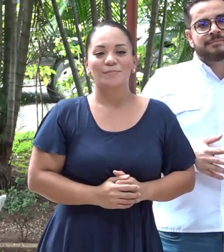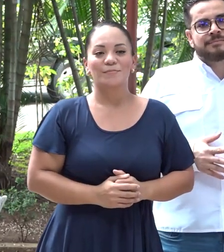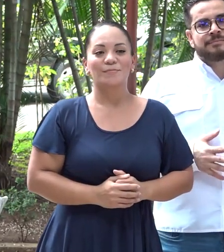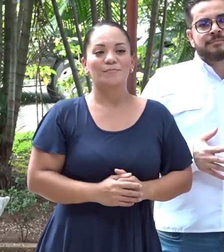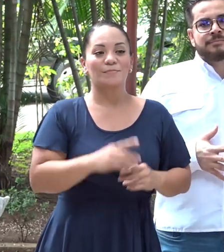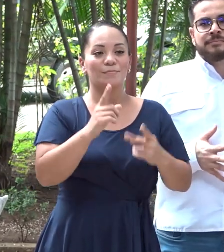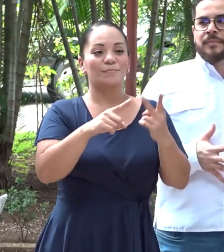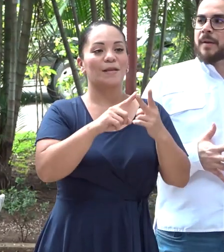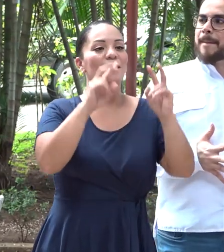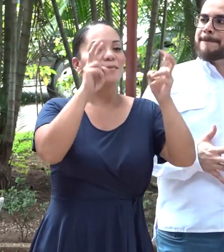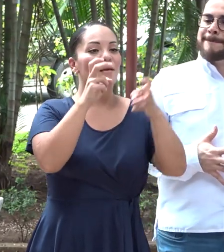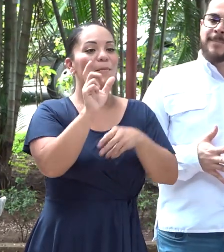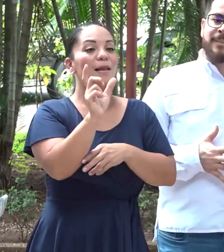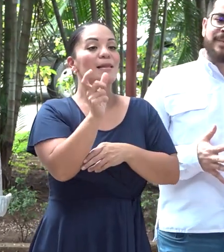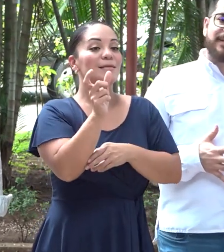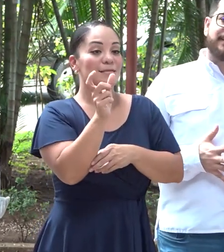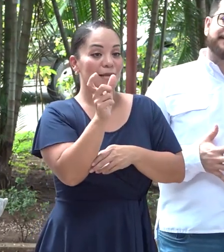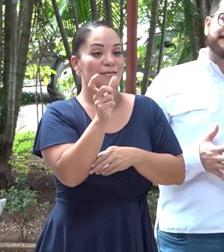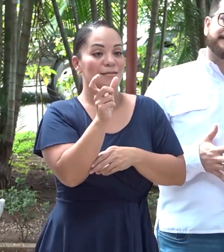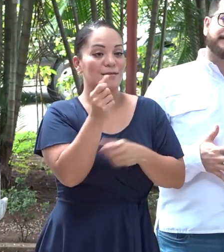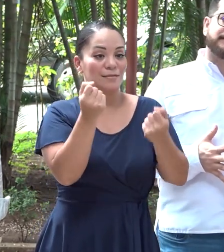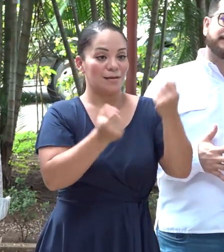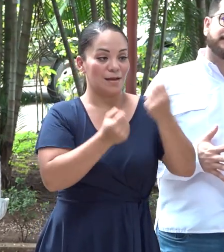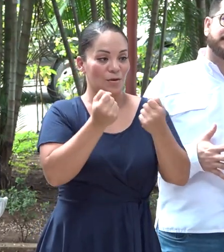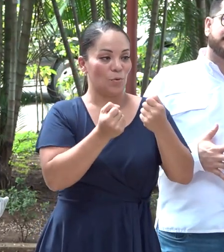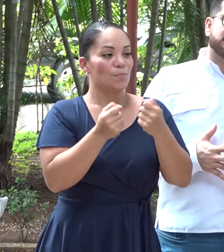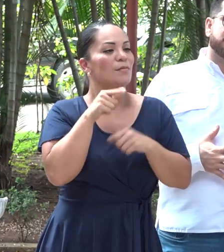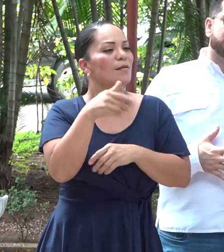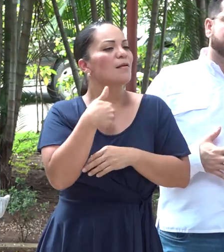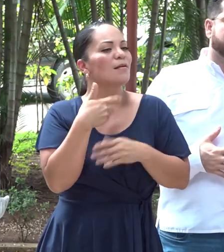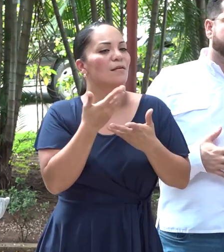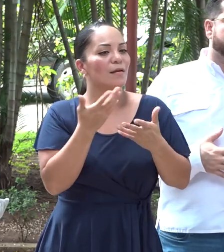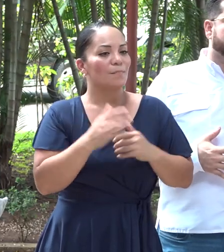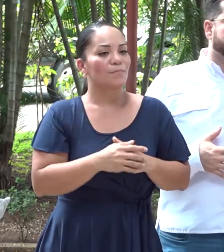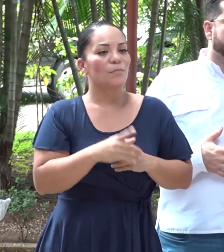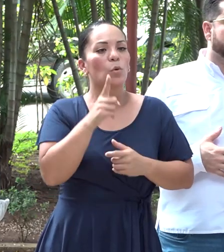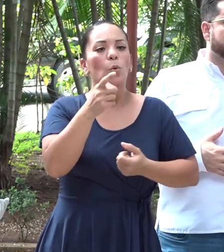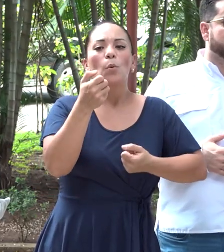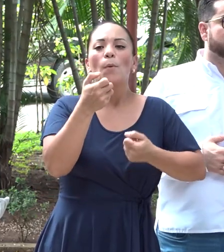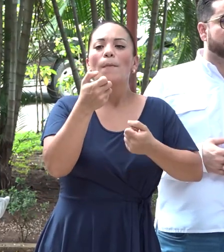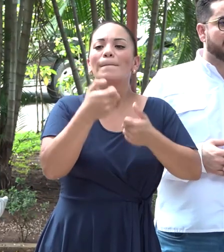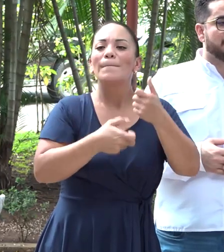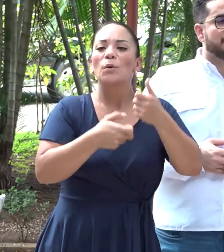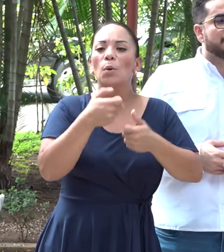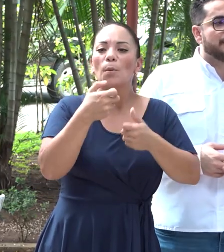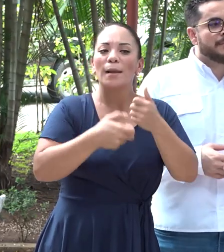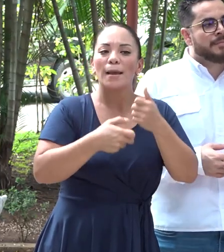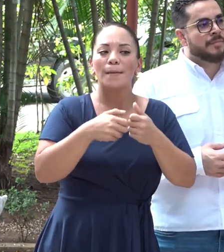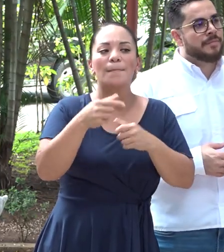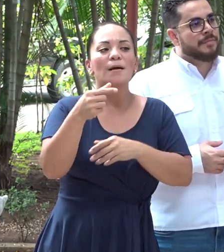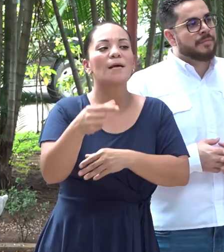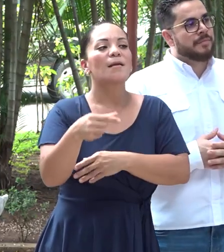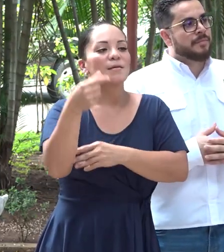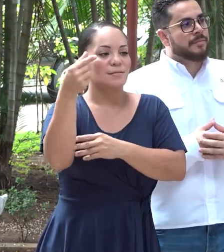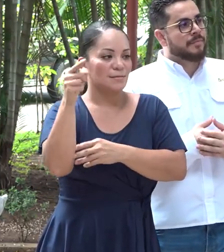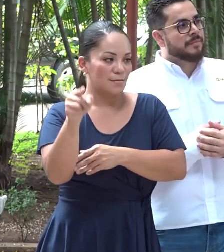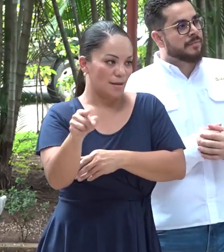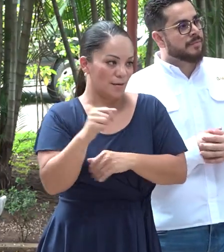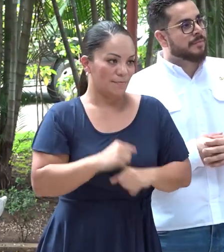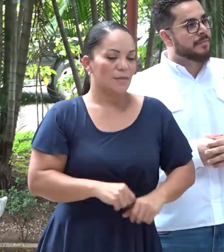Sobre las licencias, vea. Ahí lo que hay es un problema gerencial y